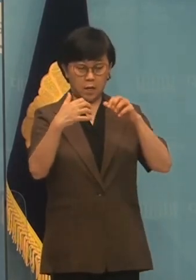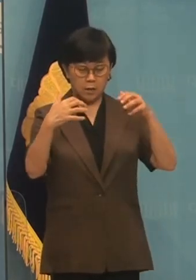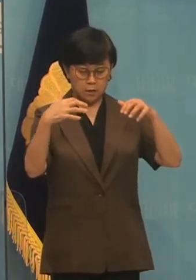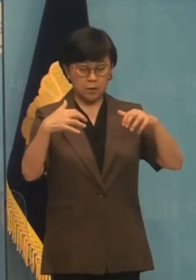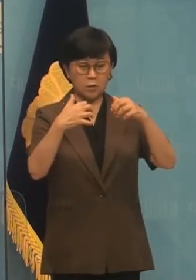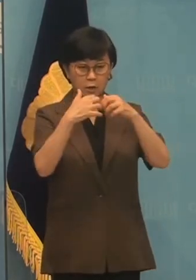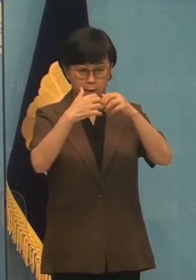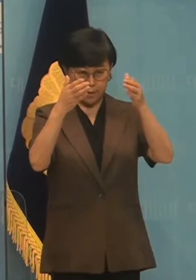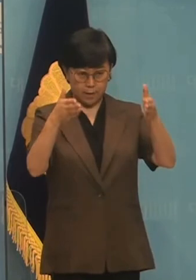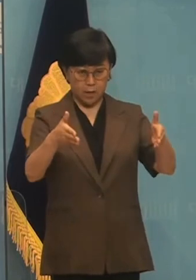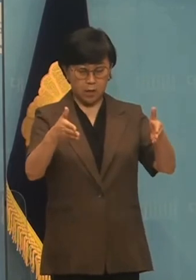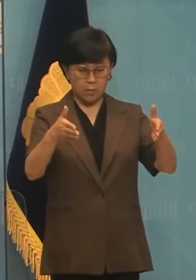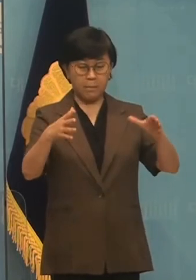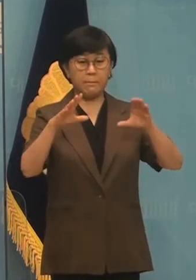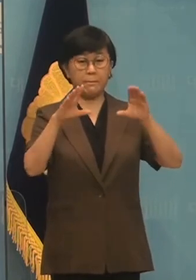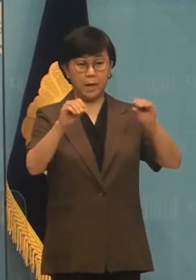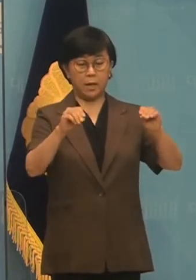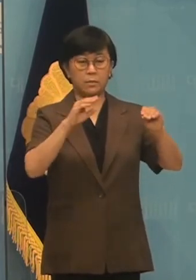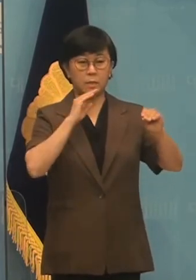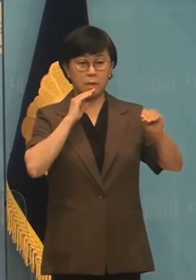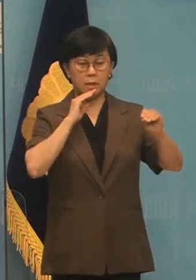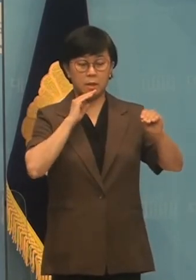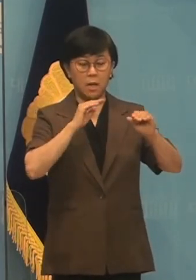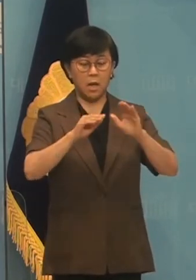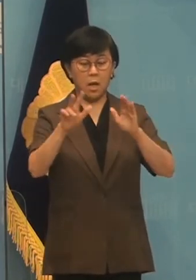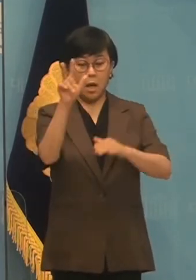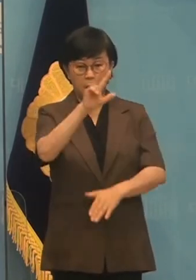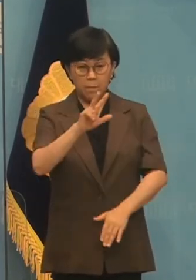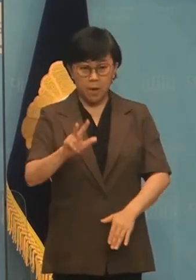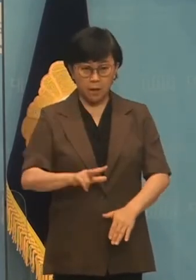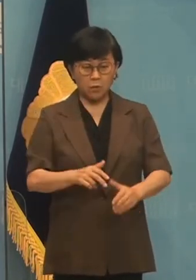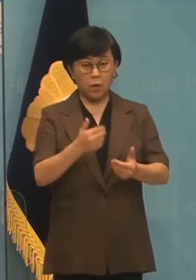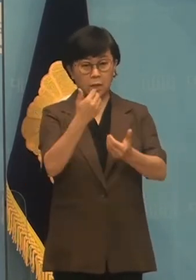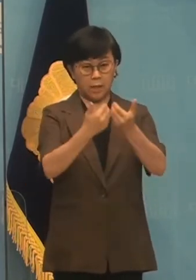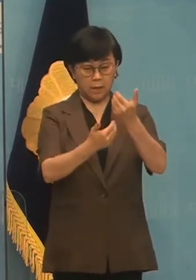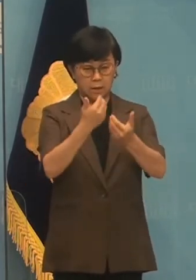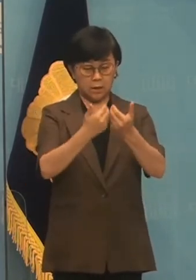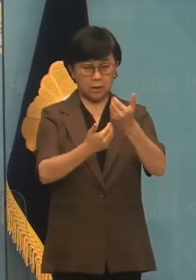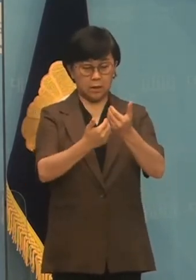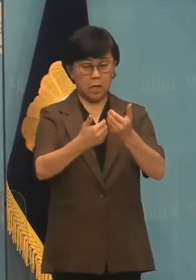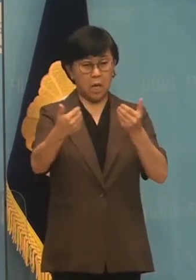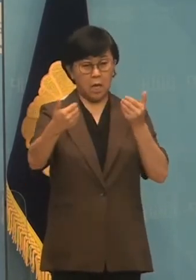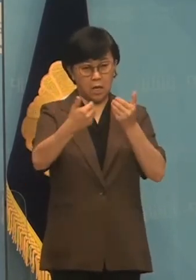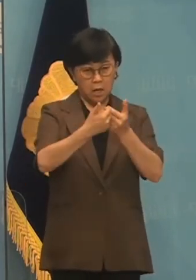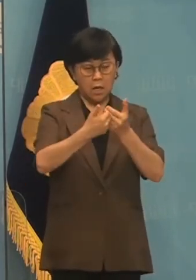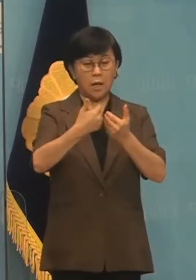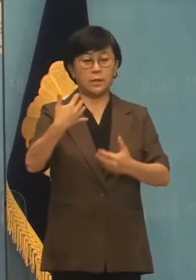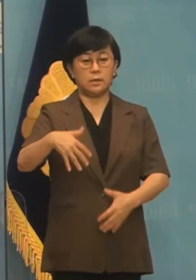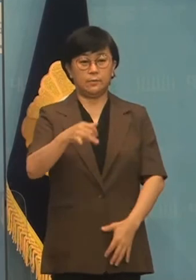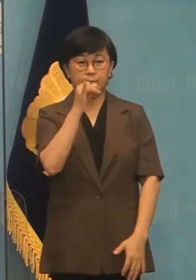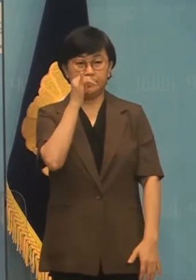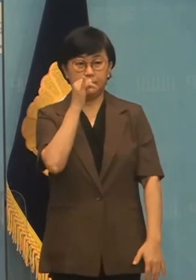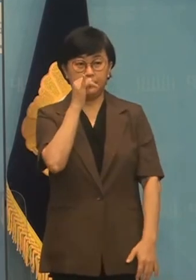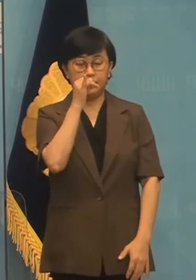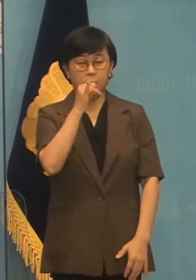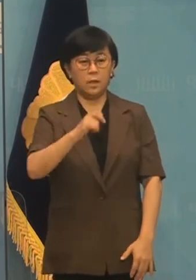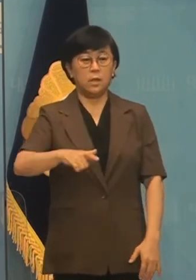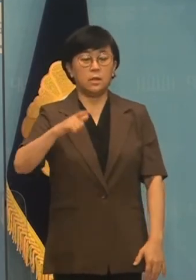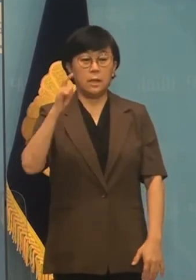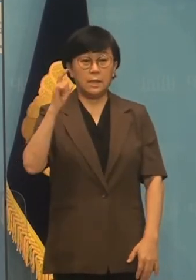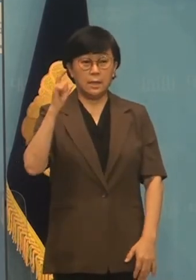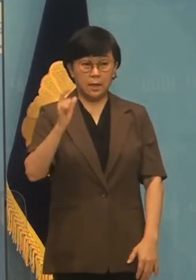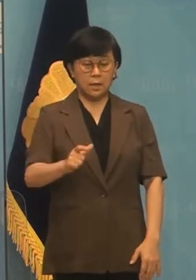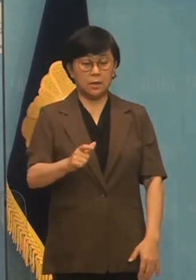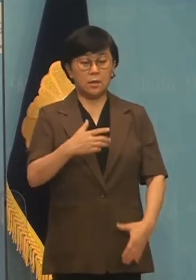.25 전쟁은 멈췄지만 한반도의 긴장과 대결은 끝나지 않았습니다. 가장 튼튼한